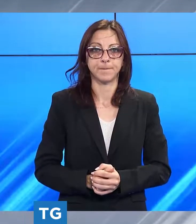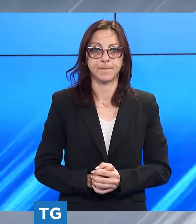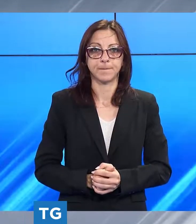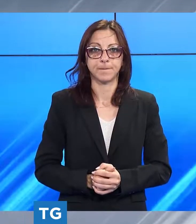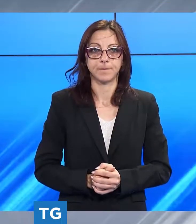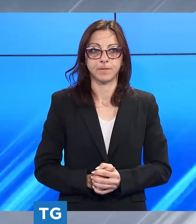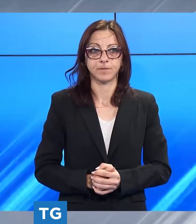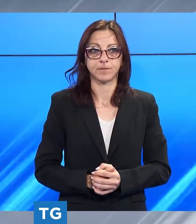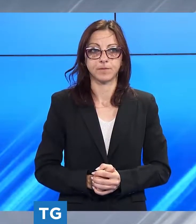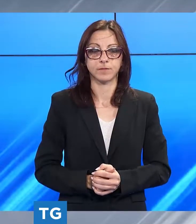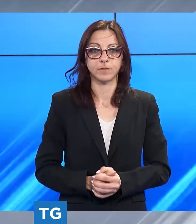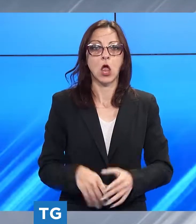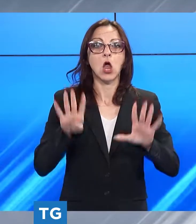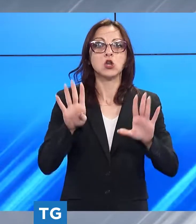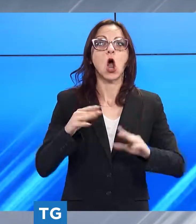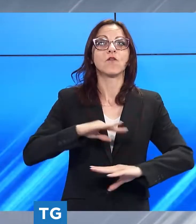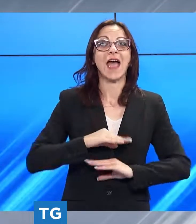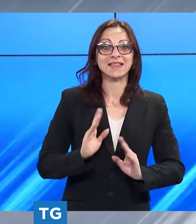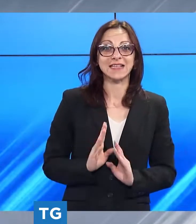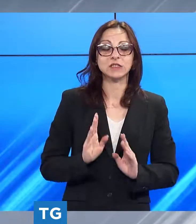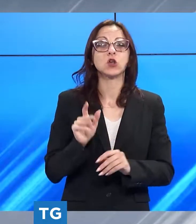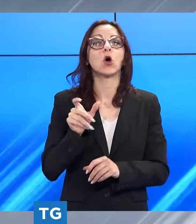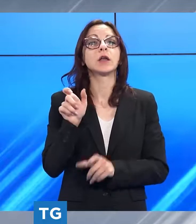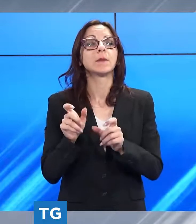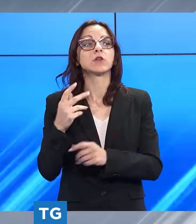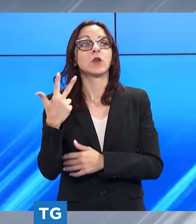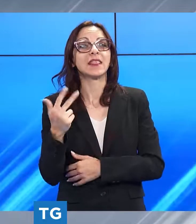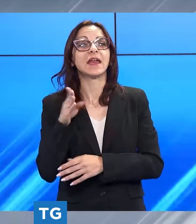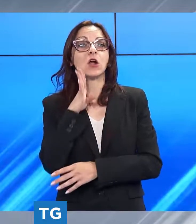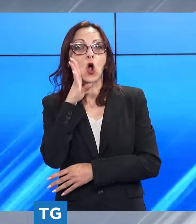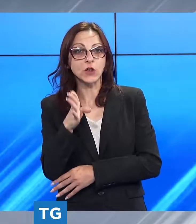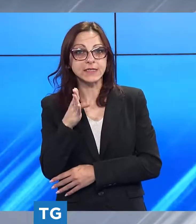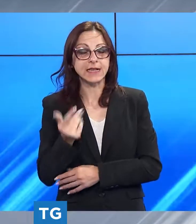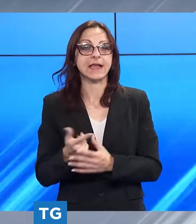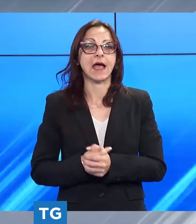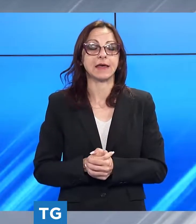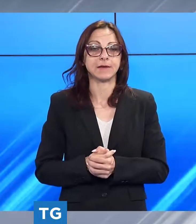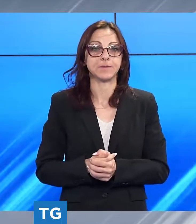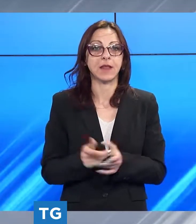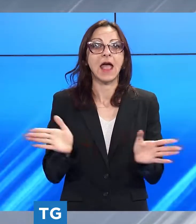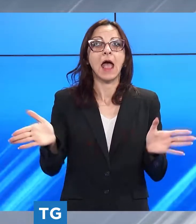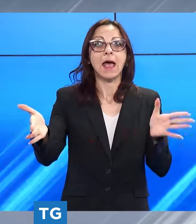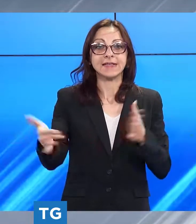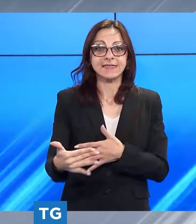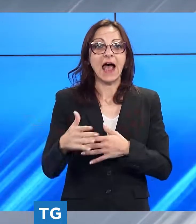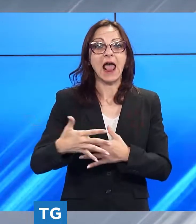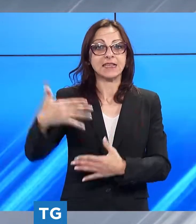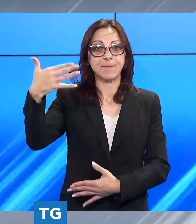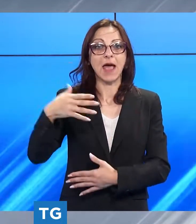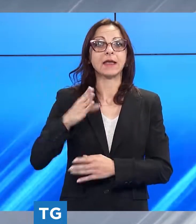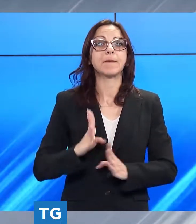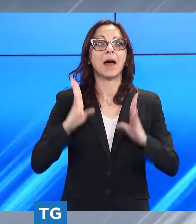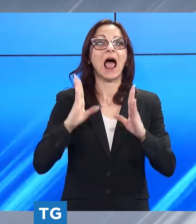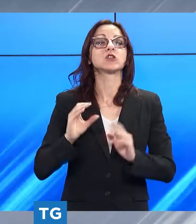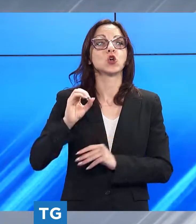nove assessori tre consiglieri incaricati di fronte alla stampa nella sala degli specchi di palazzo orzetti il neo sindaco ha detto